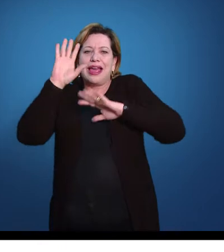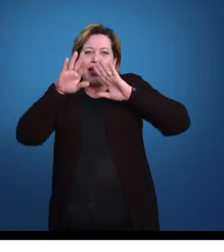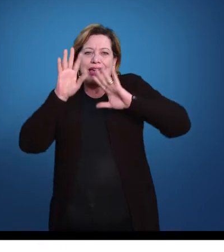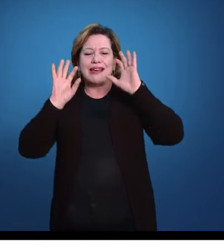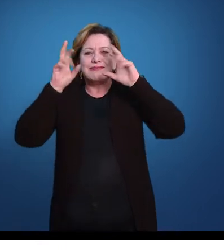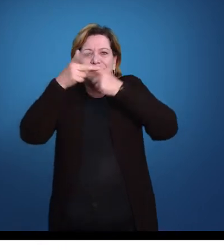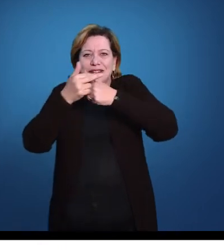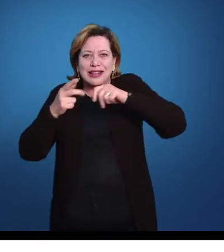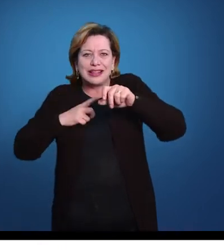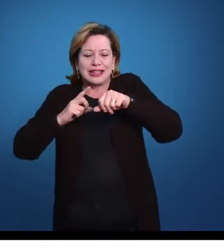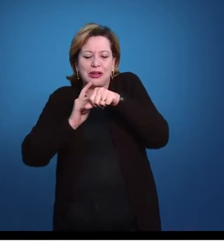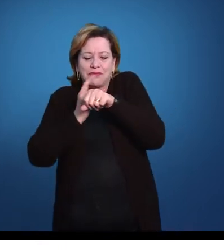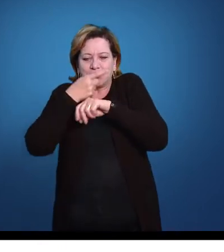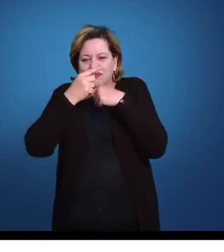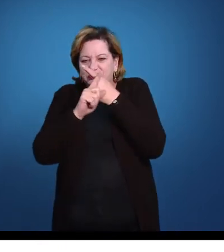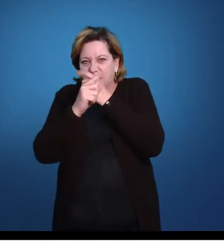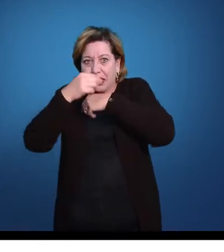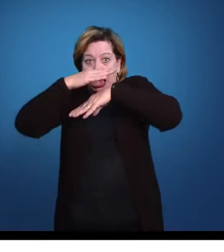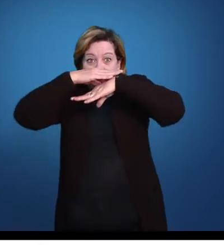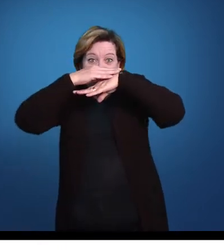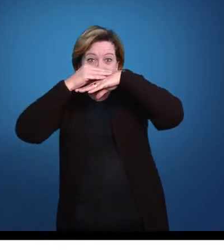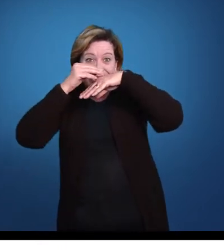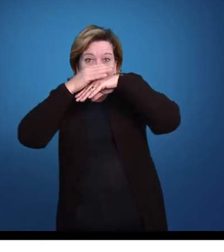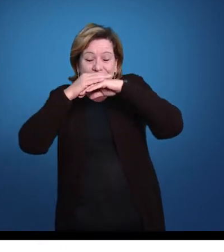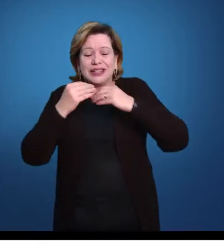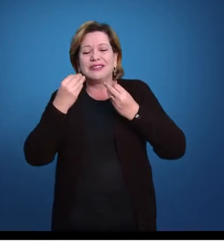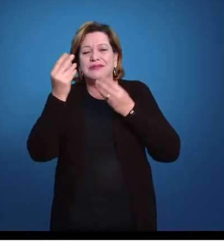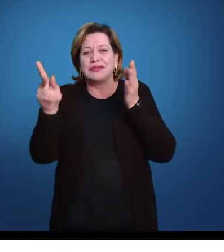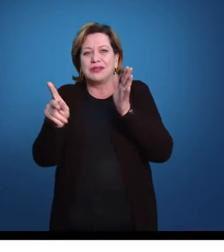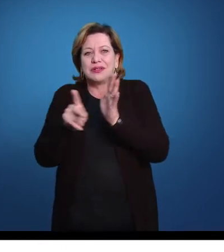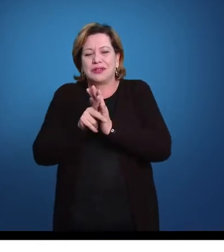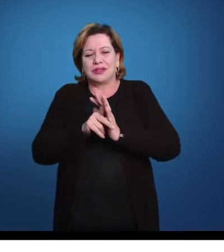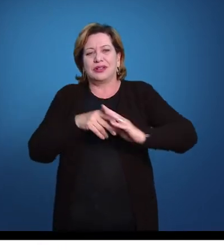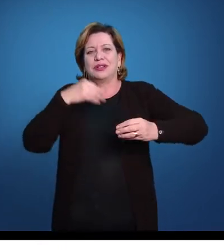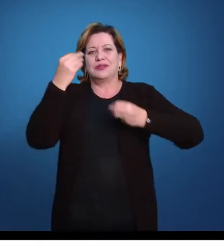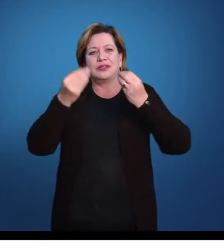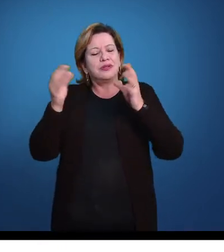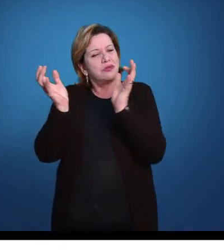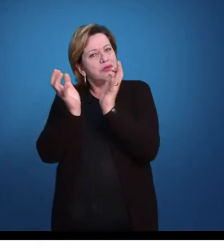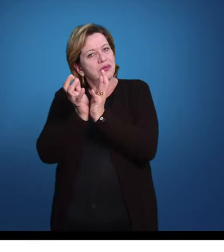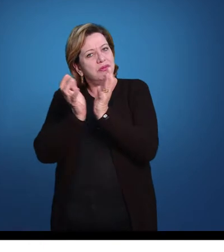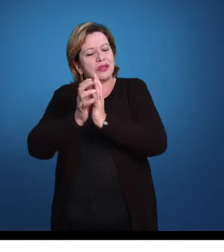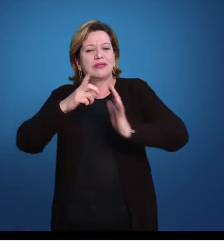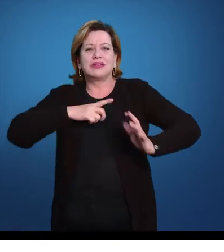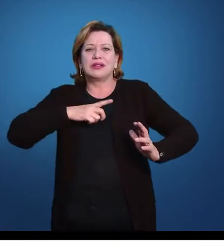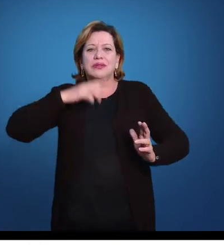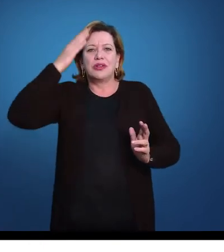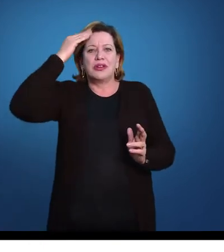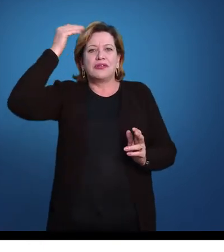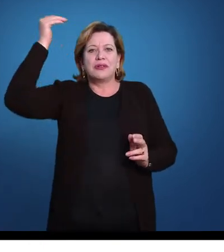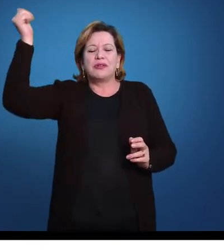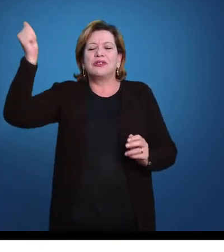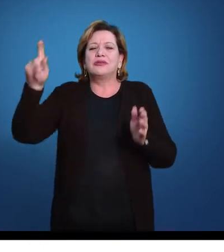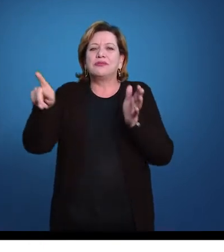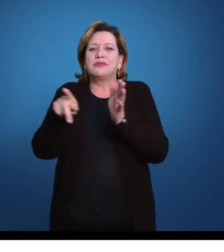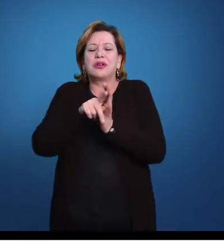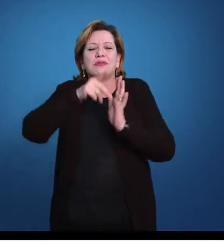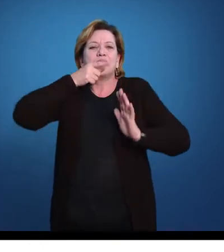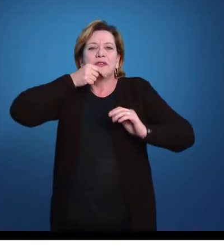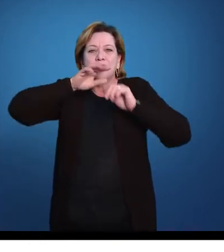algumas possíveis traduções aí desse nome. Dentro desse filo nós temos os famosos bichos do mar, o ouriço do mar, a estrela do